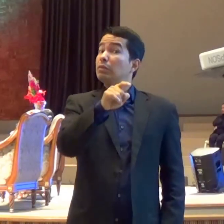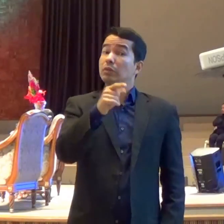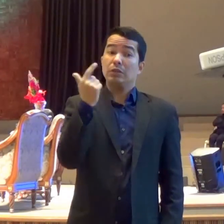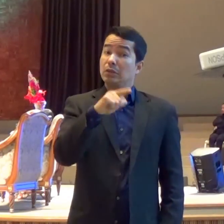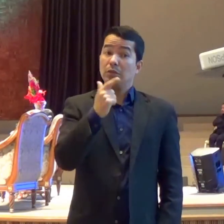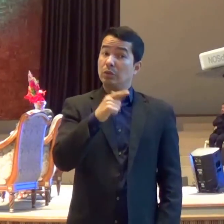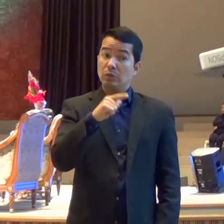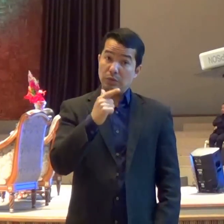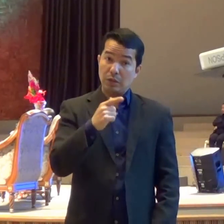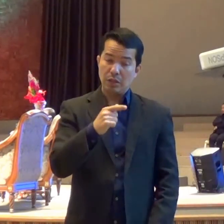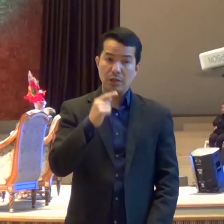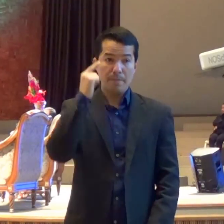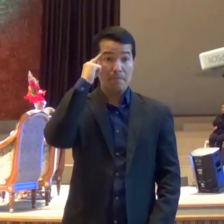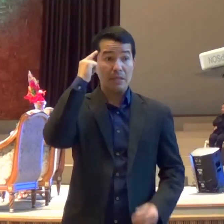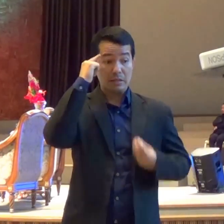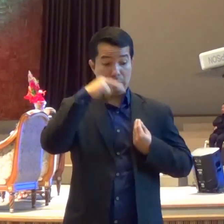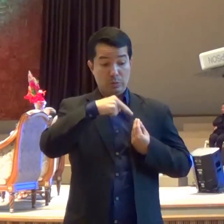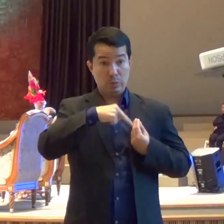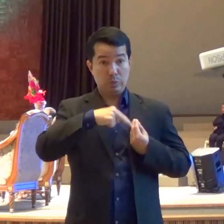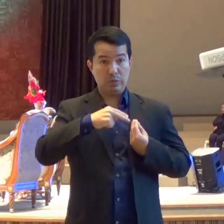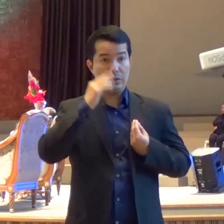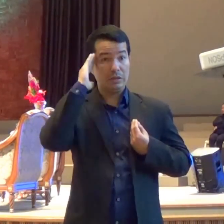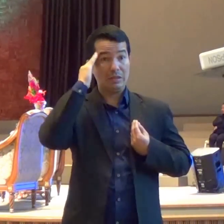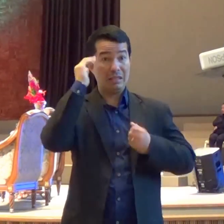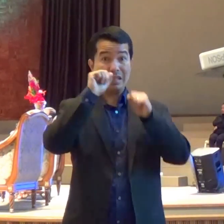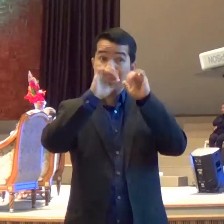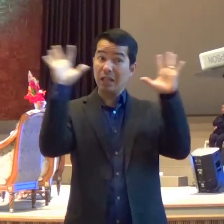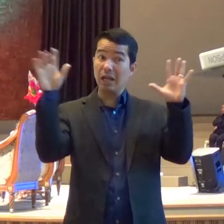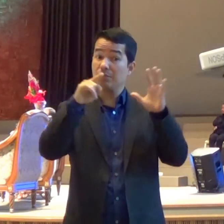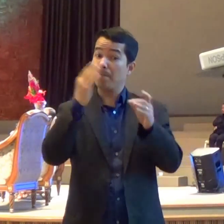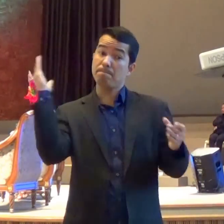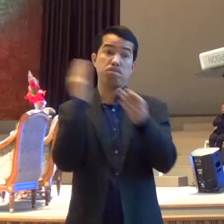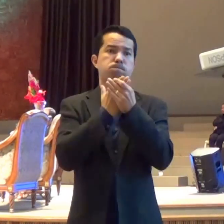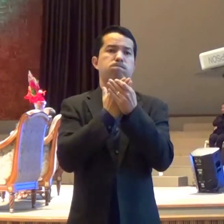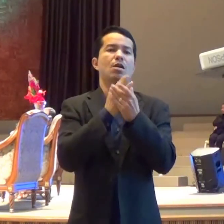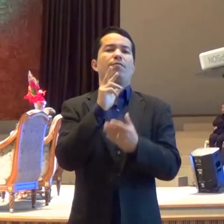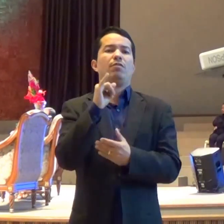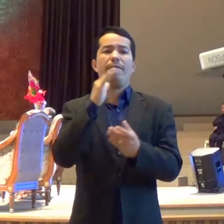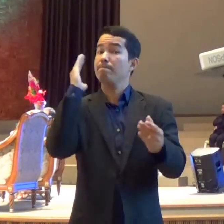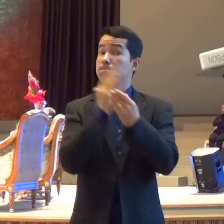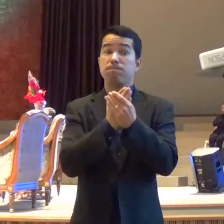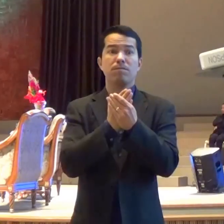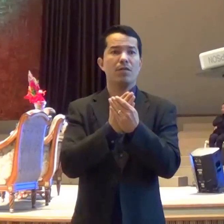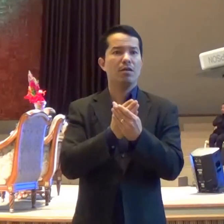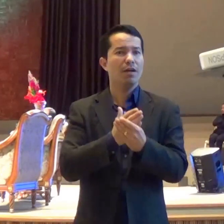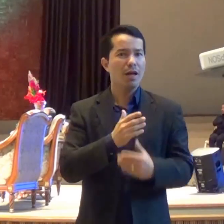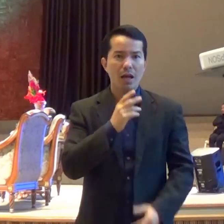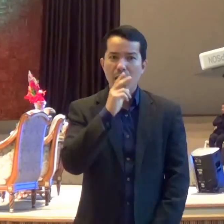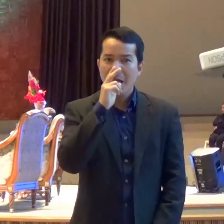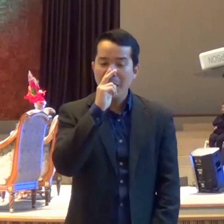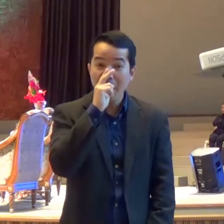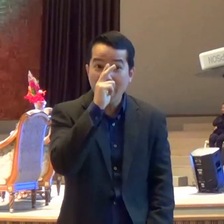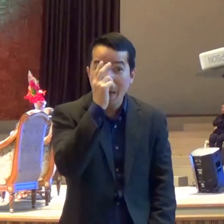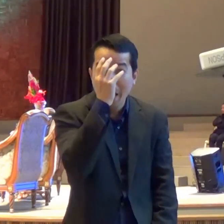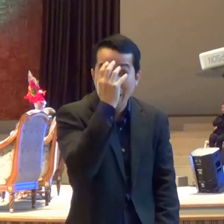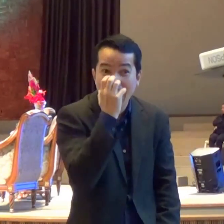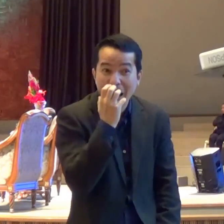Discernir O corpo Do Senhor Esse é o momento Que Deus Preparou Que